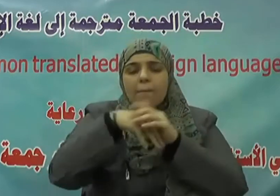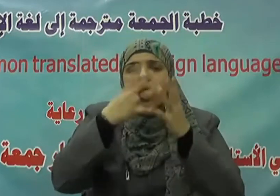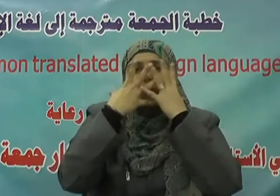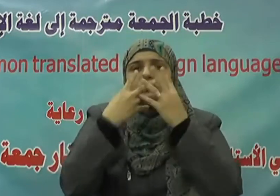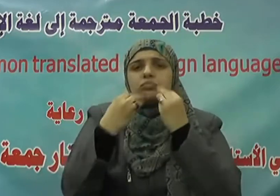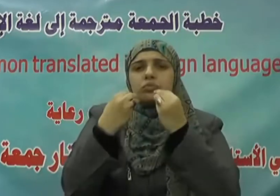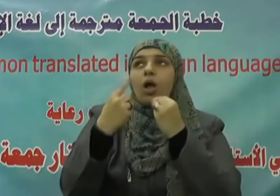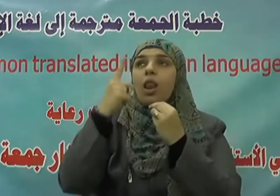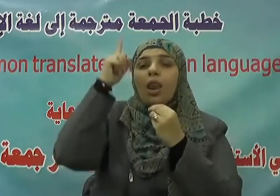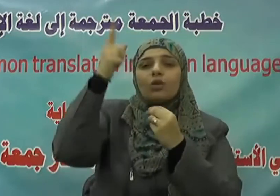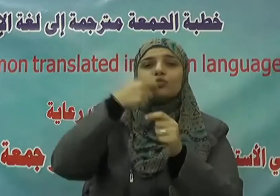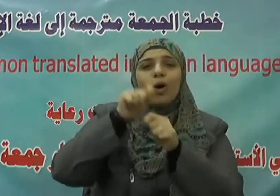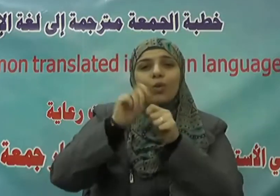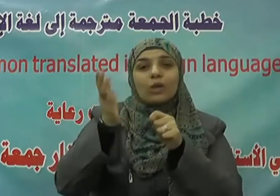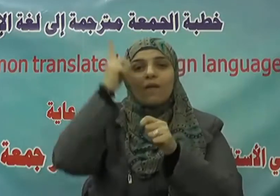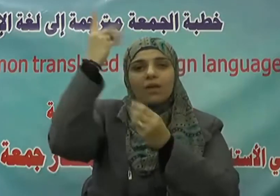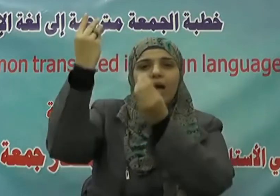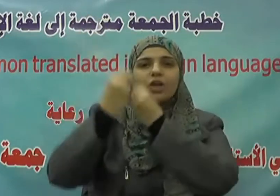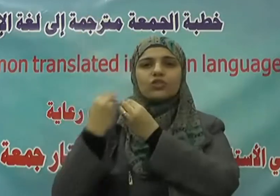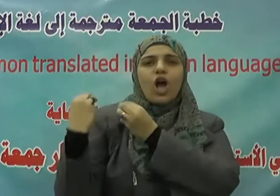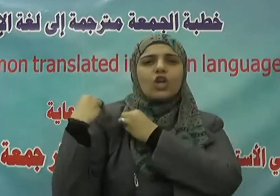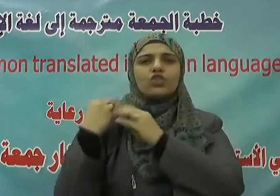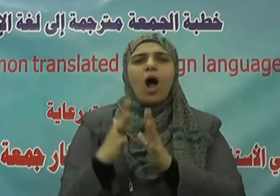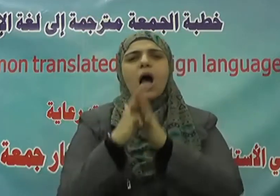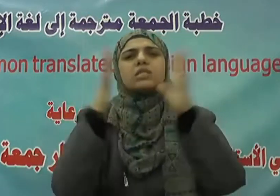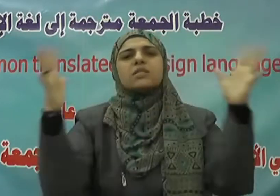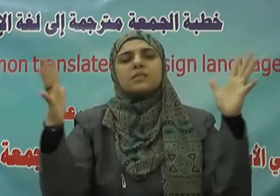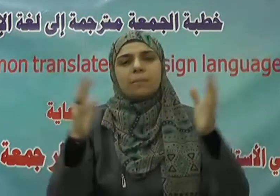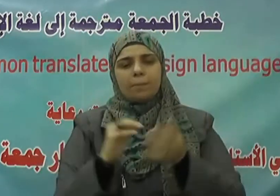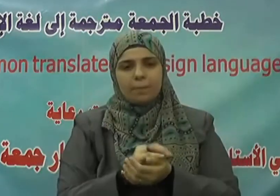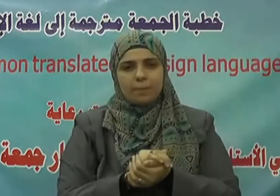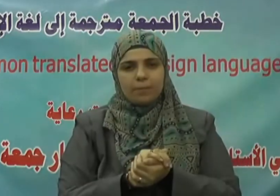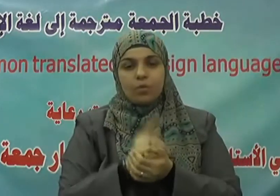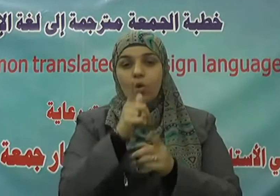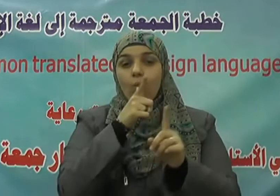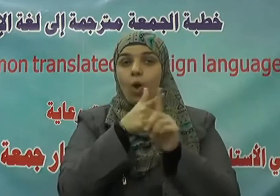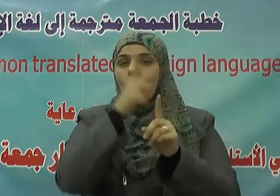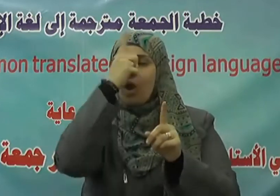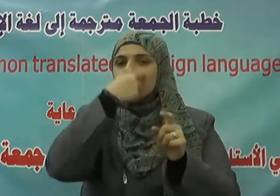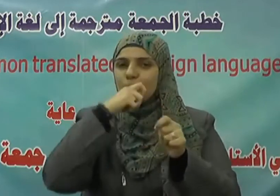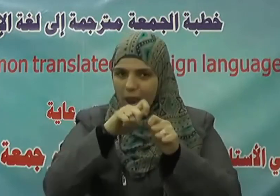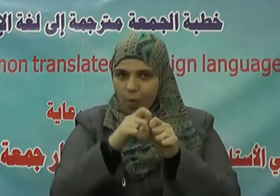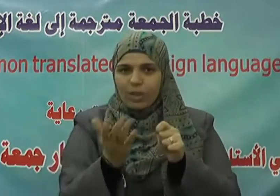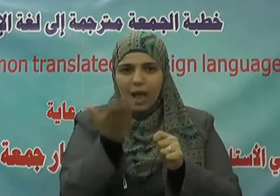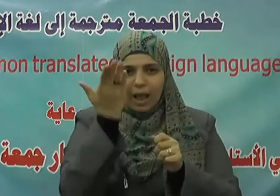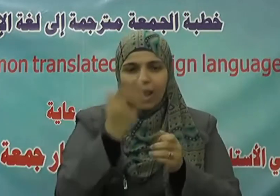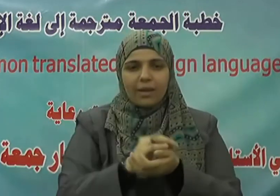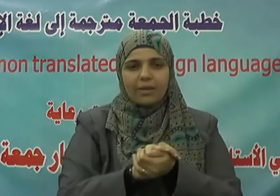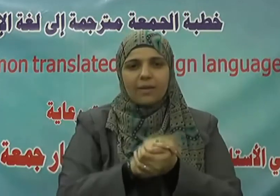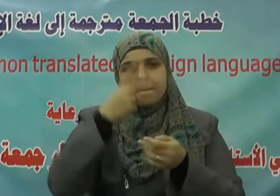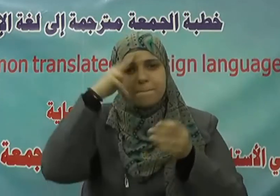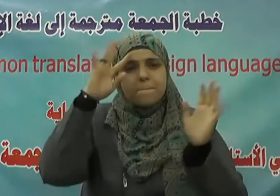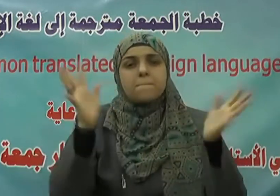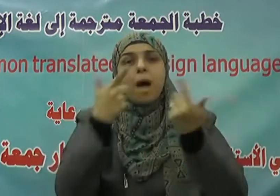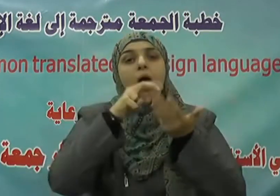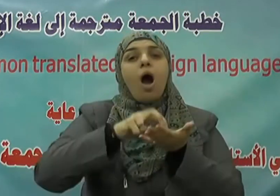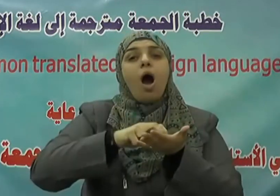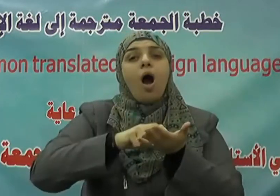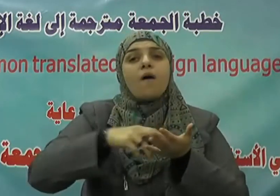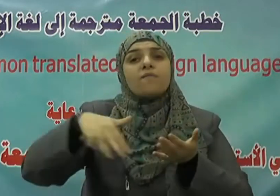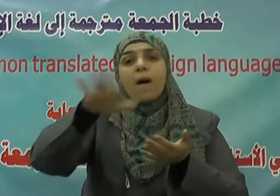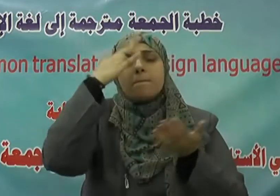فسوف نؤتيه أجرا عظيما ويقول سبحانه فمن خاف من موس